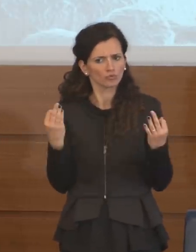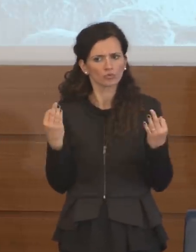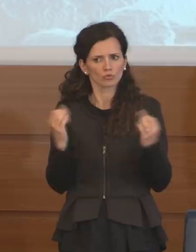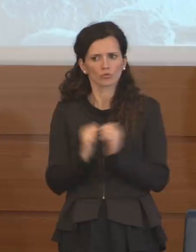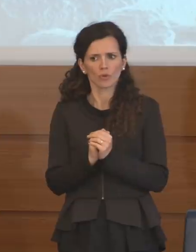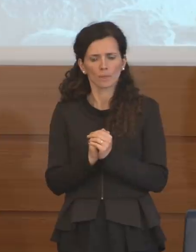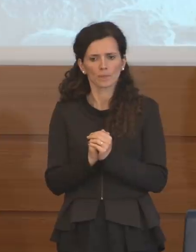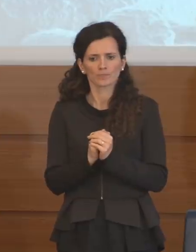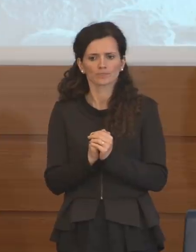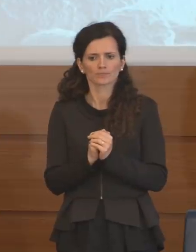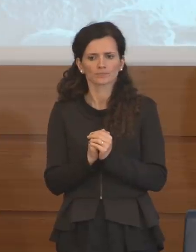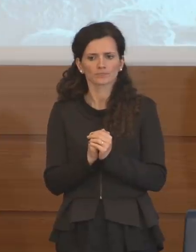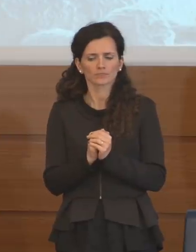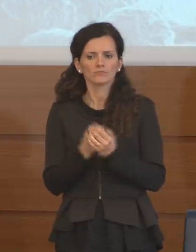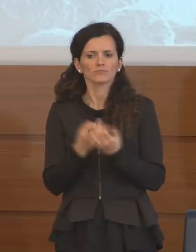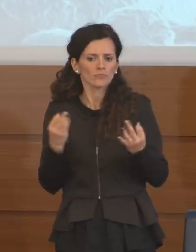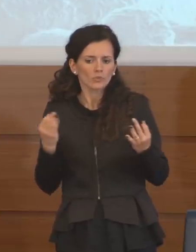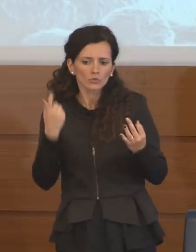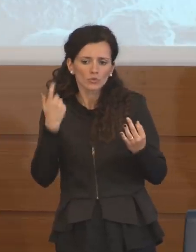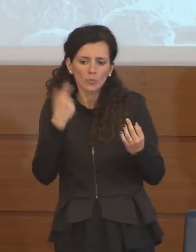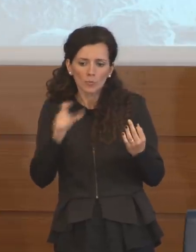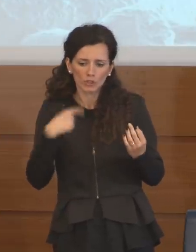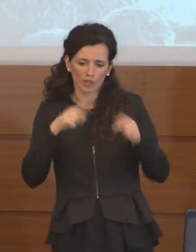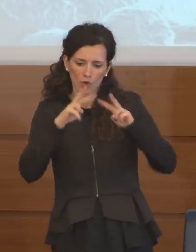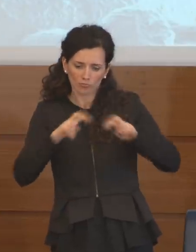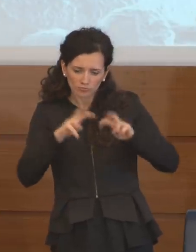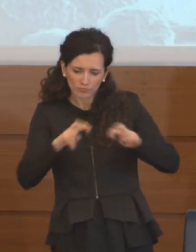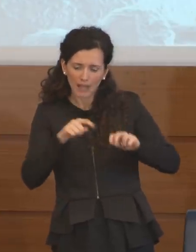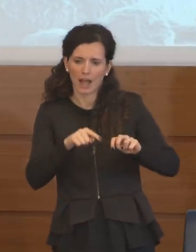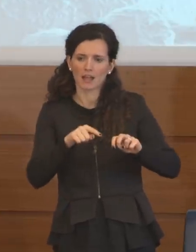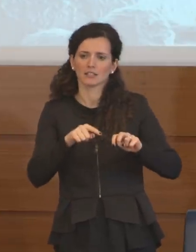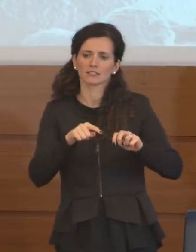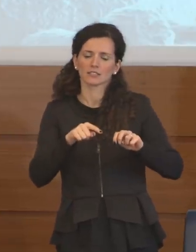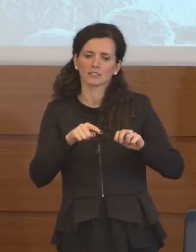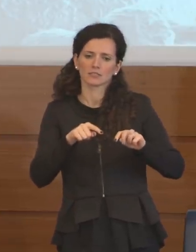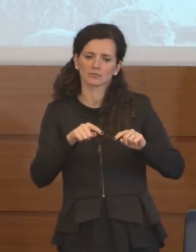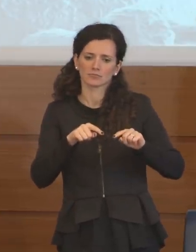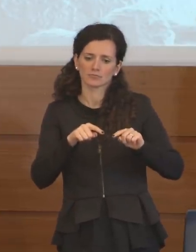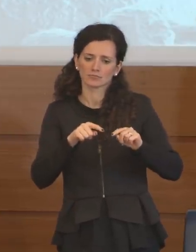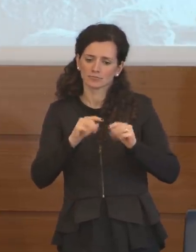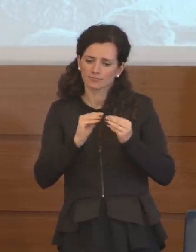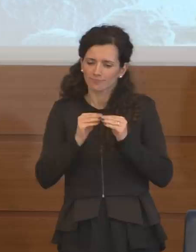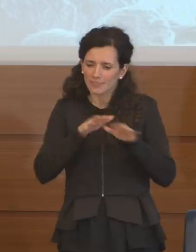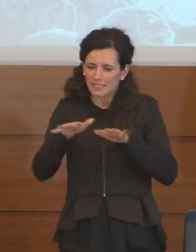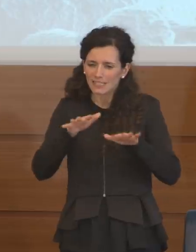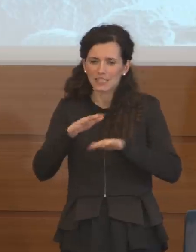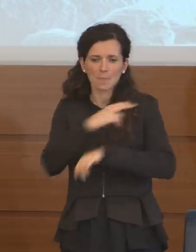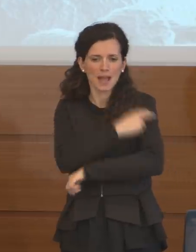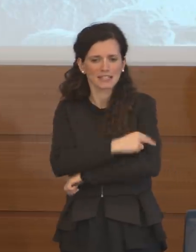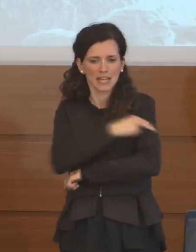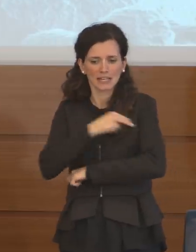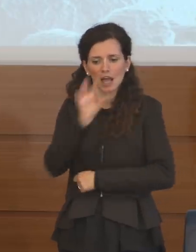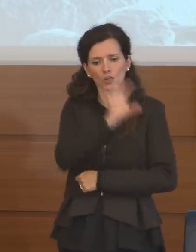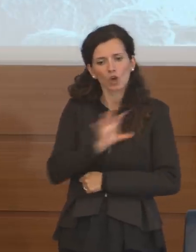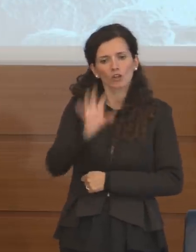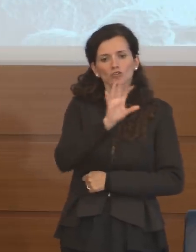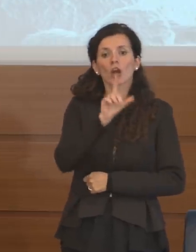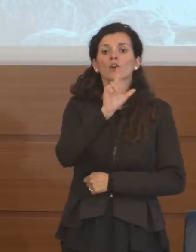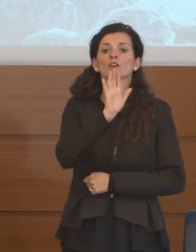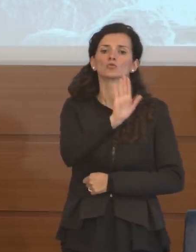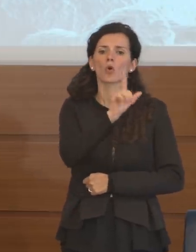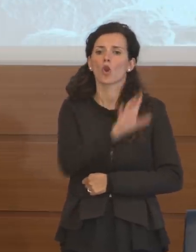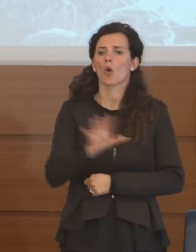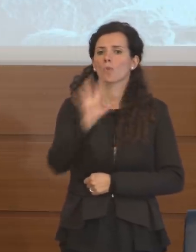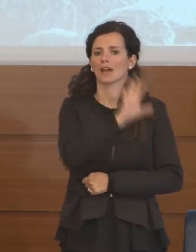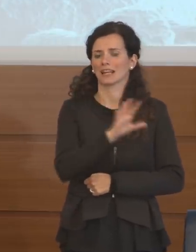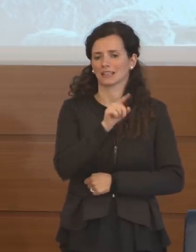sulla base delle analisi che vengono fatte dal sistema sanitario regionale della Lombardia che